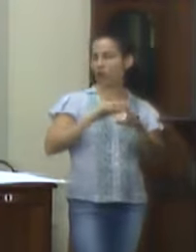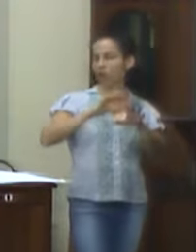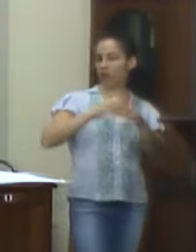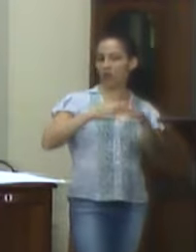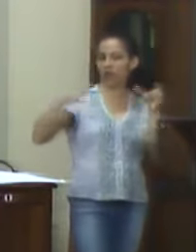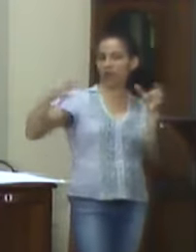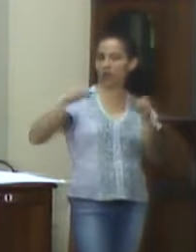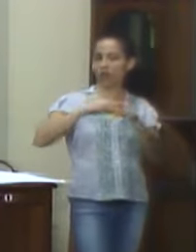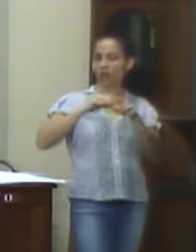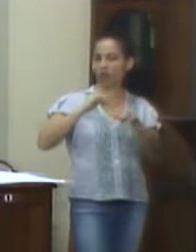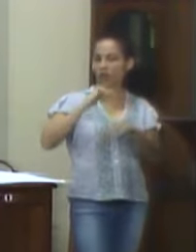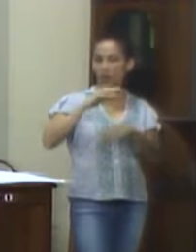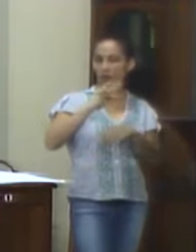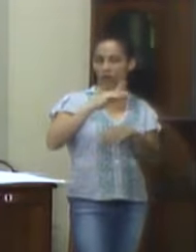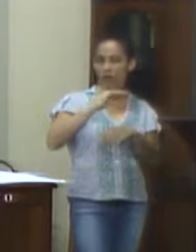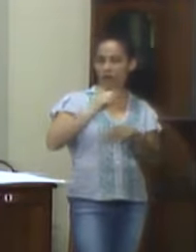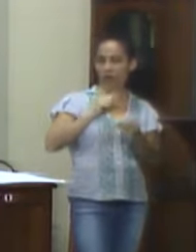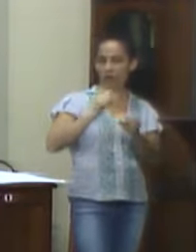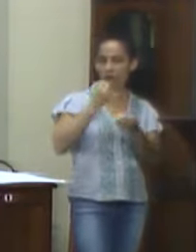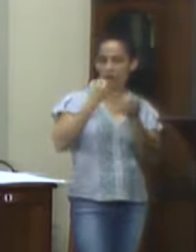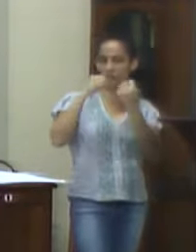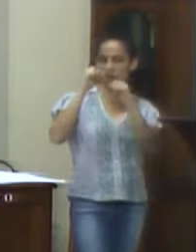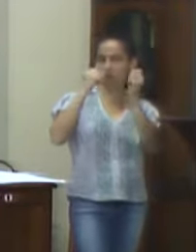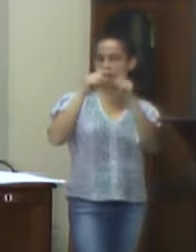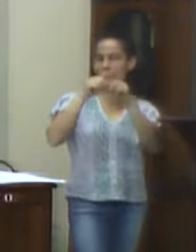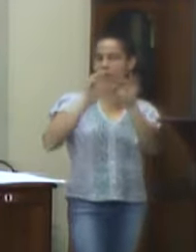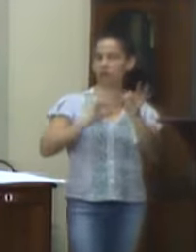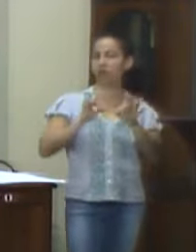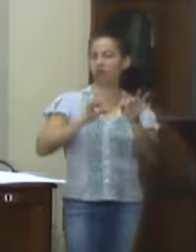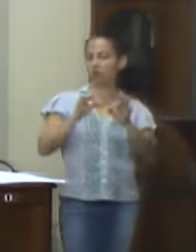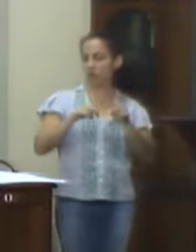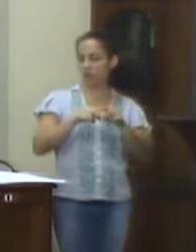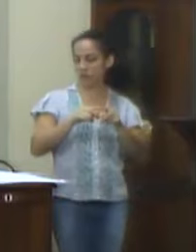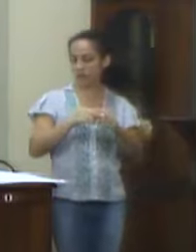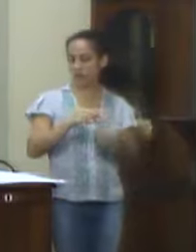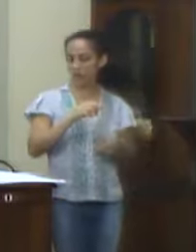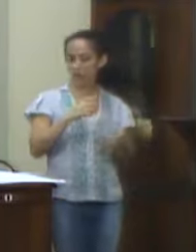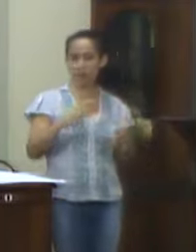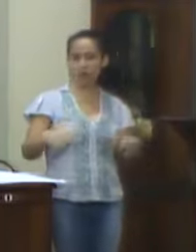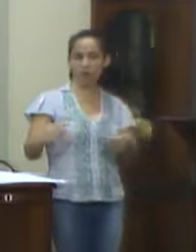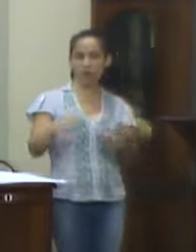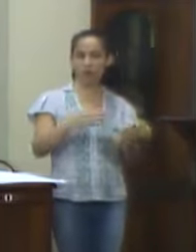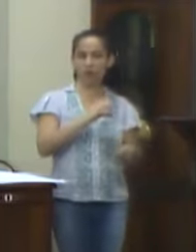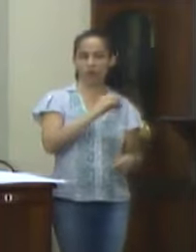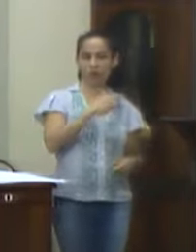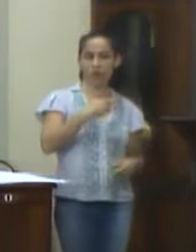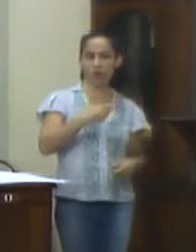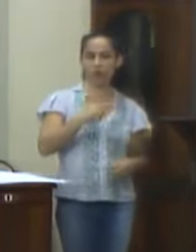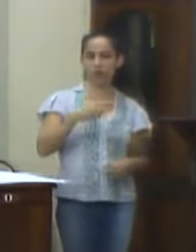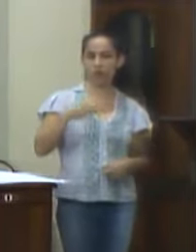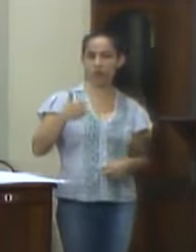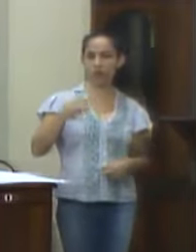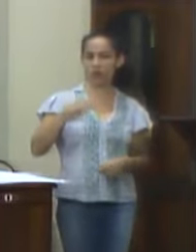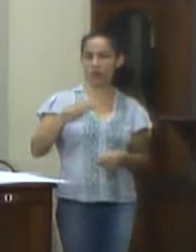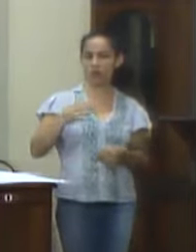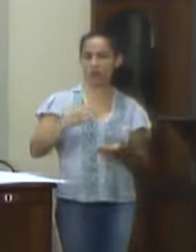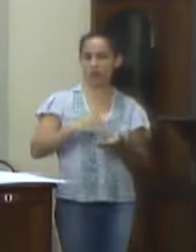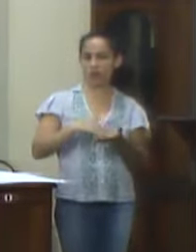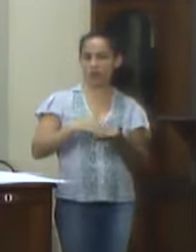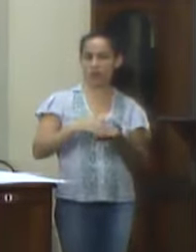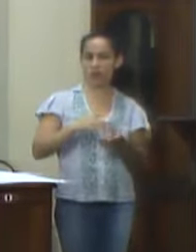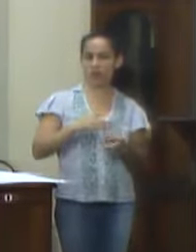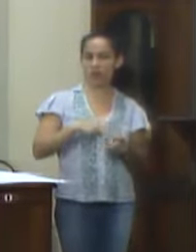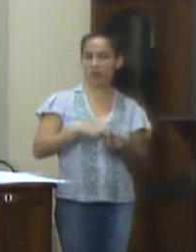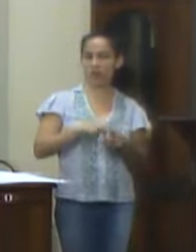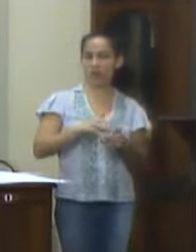ampliação de infraestruturas desportivas. Projeto este a ser consignado na unidade orçamentária 0213, Secretaria Municipal de Serviços Públicos e Defesa